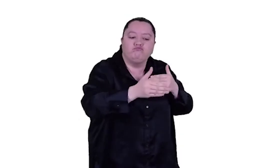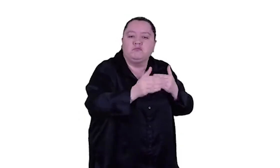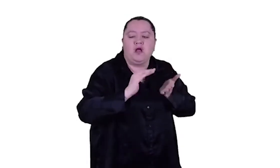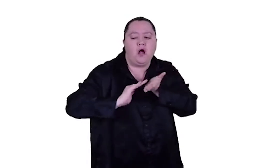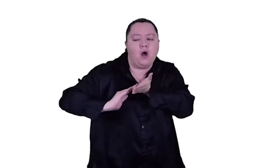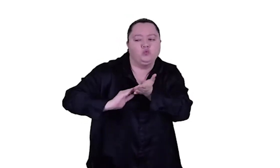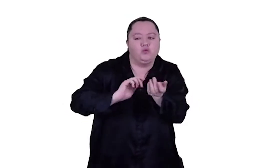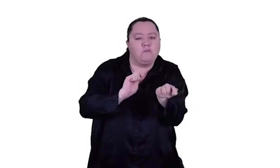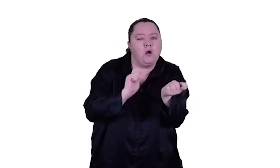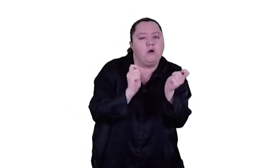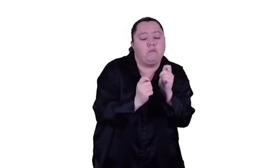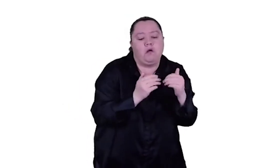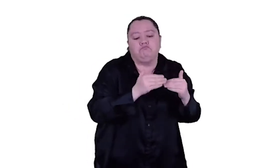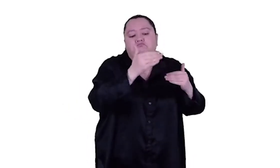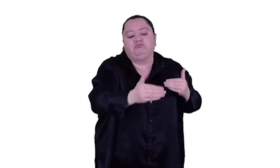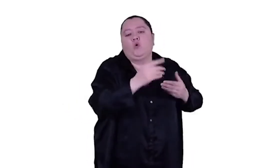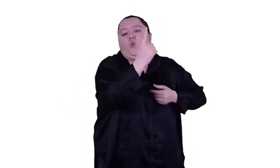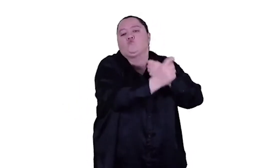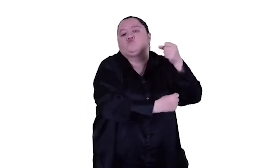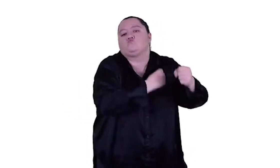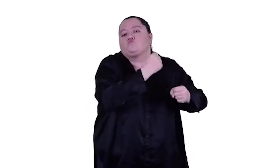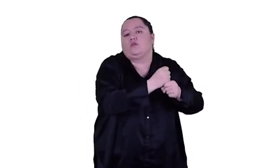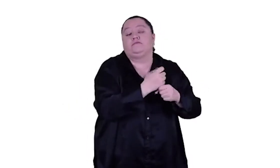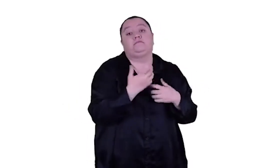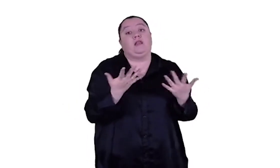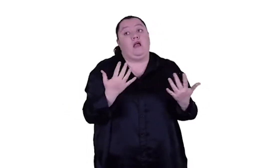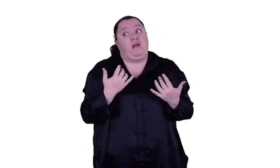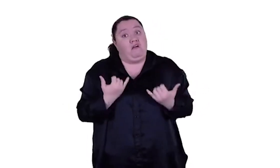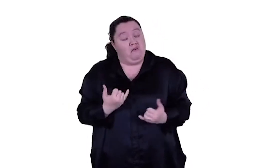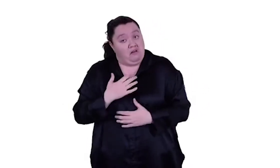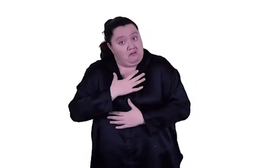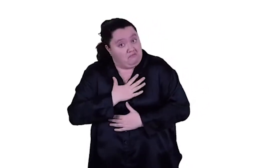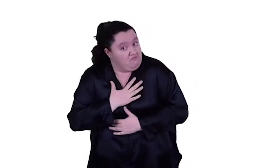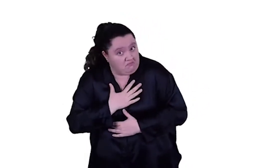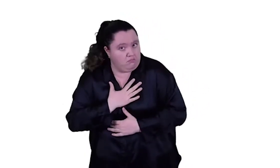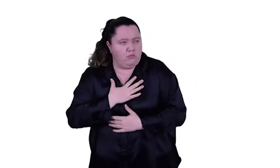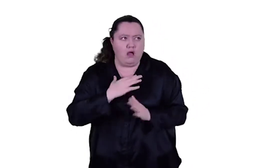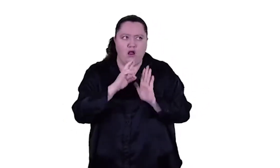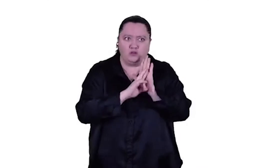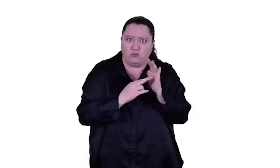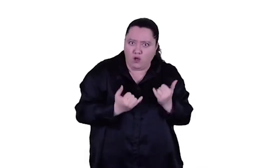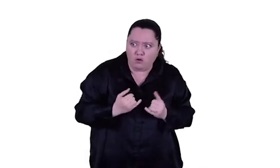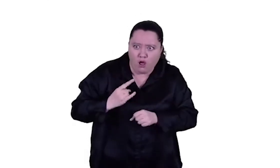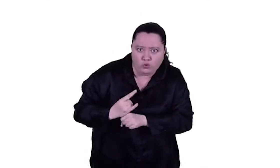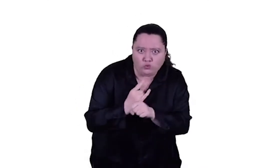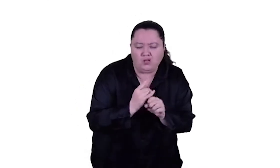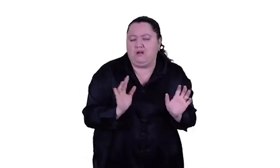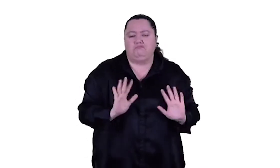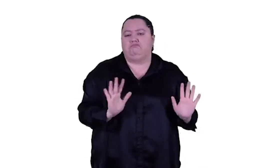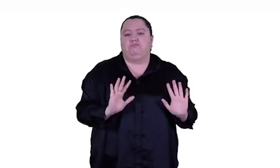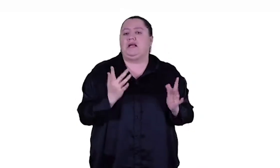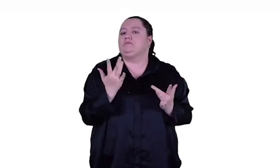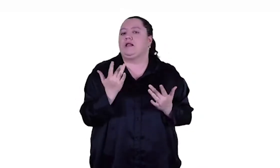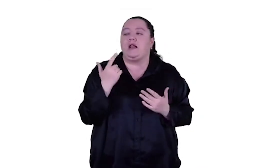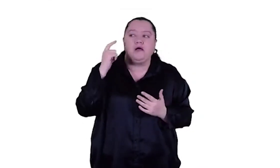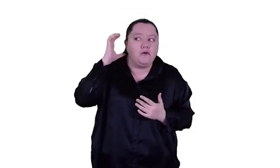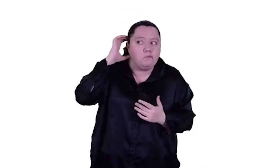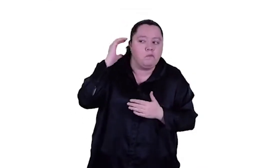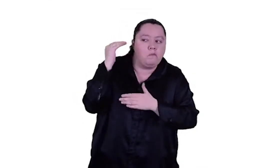ajustes por lo tanto yo diría que todavía no hay que hacer uso de esa resolución hay que esperar esperar